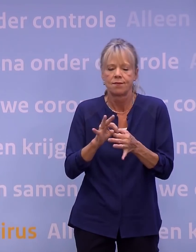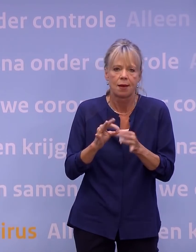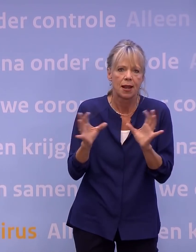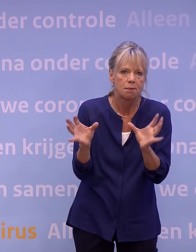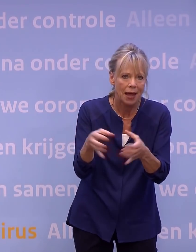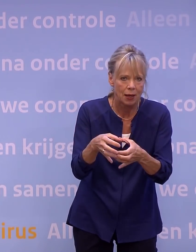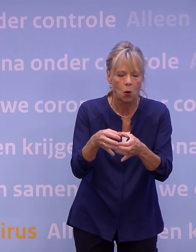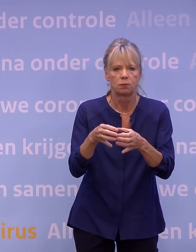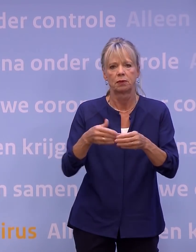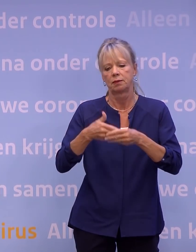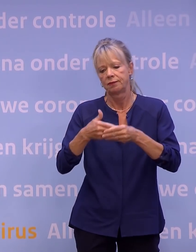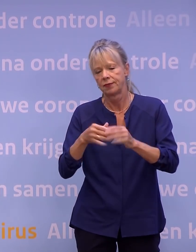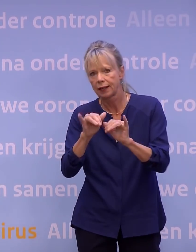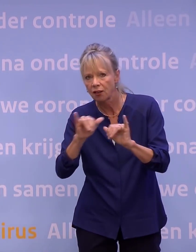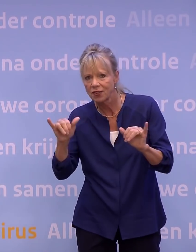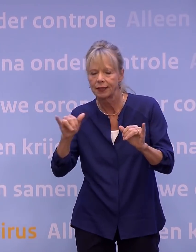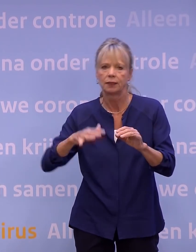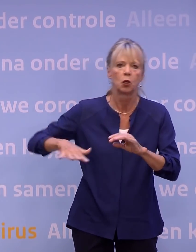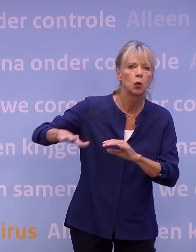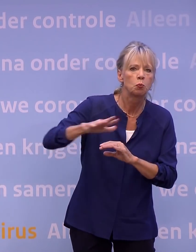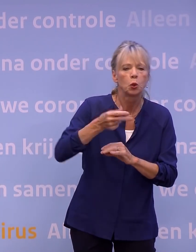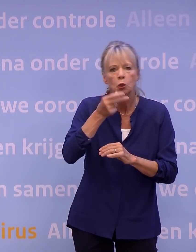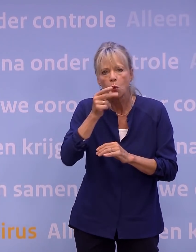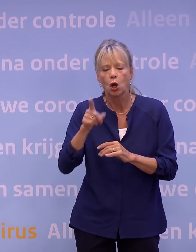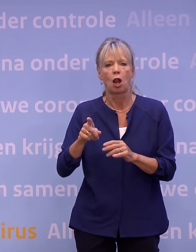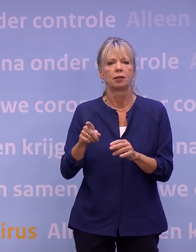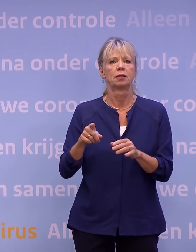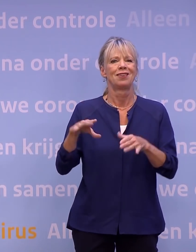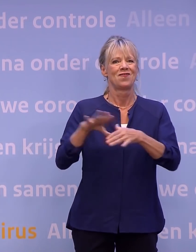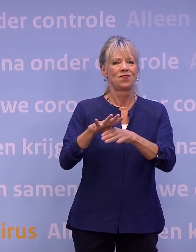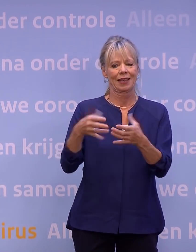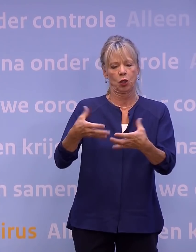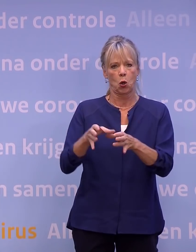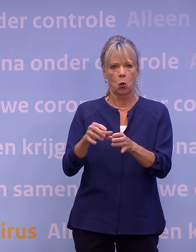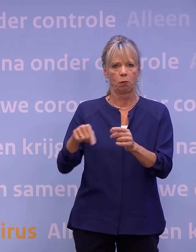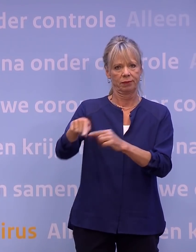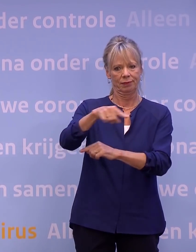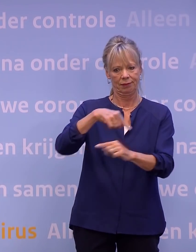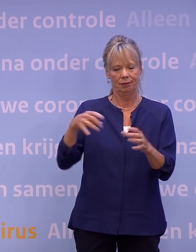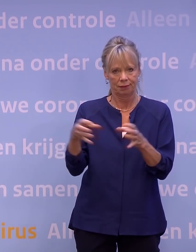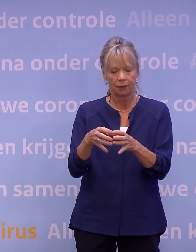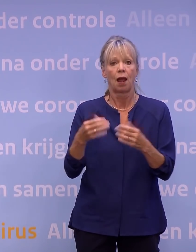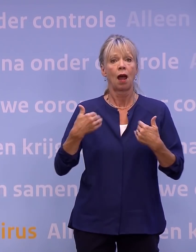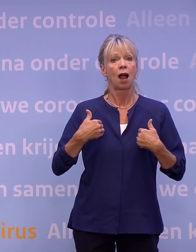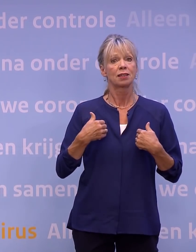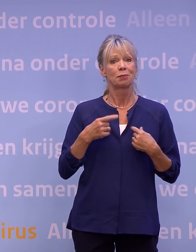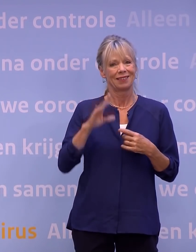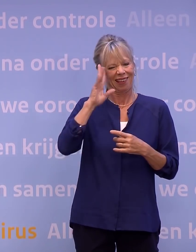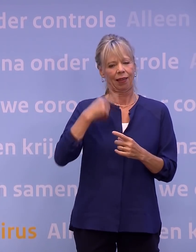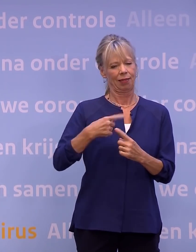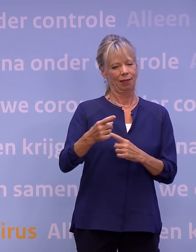verjaardagsfeestjes, buurtborrels en in vriendengroepen. Kortom, overal waar mensen elkaar goed kennen